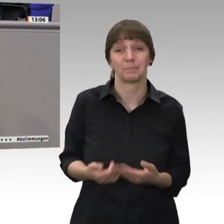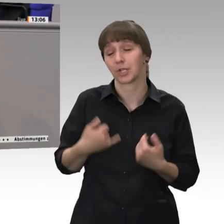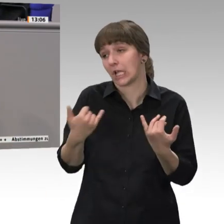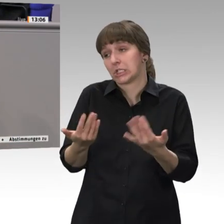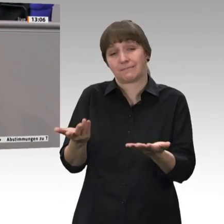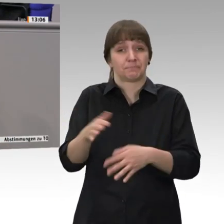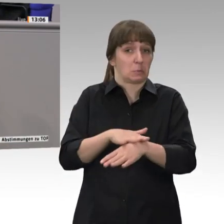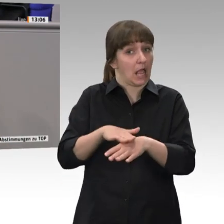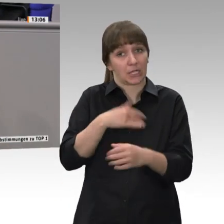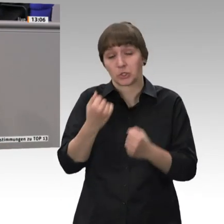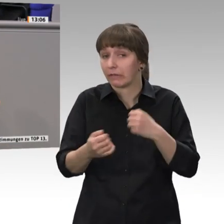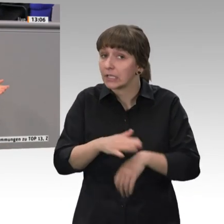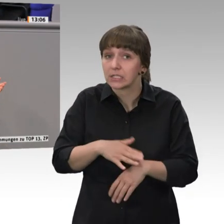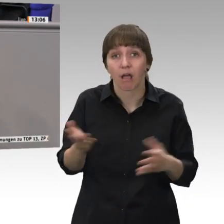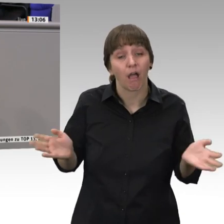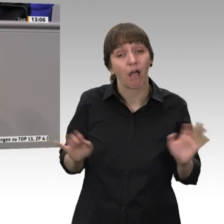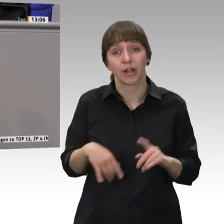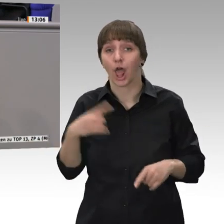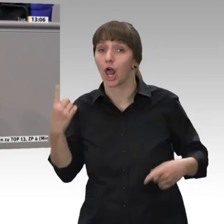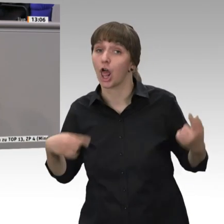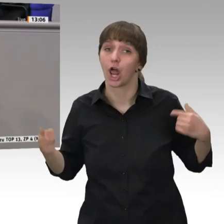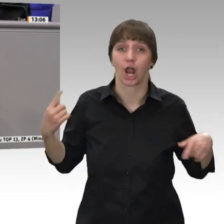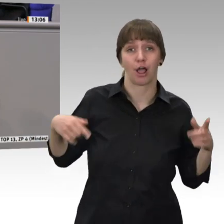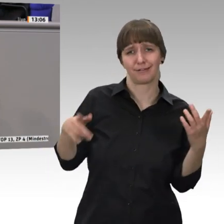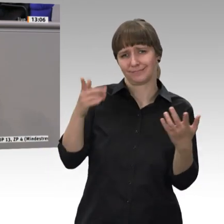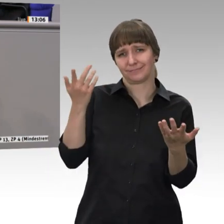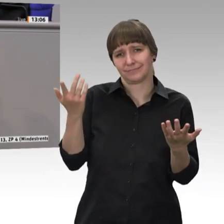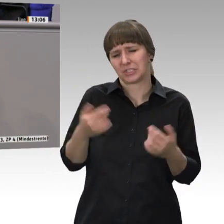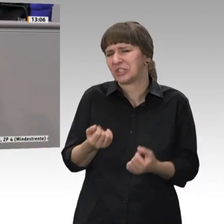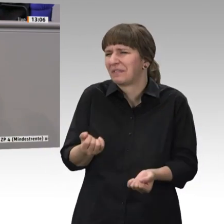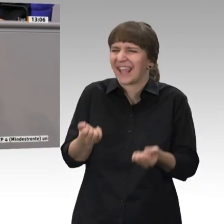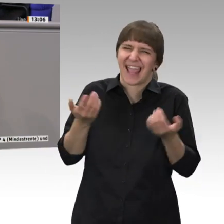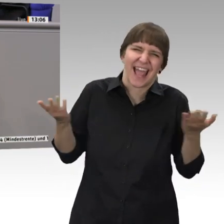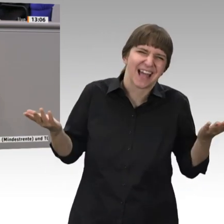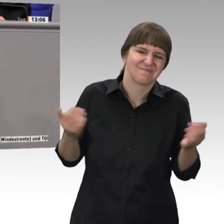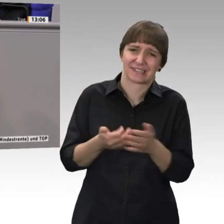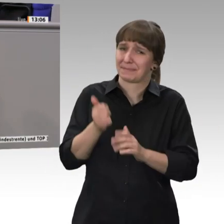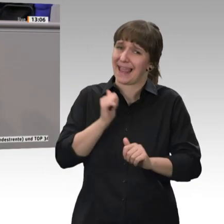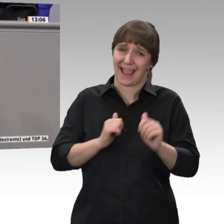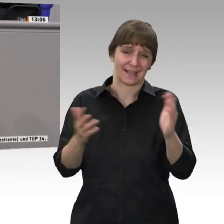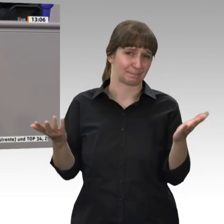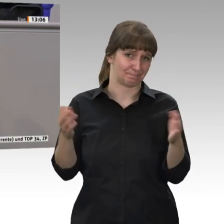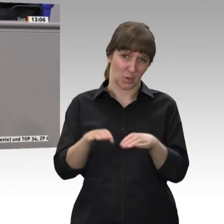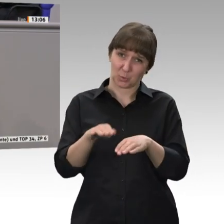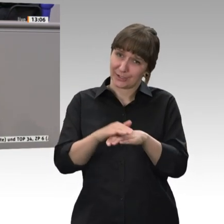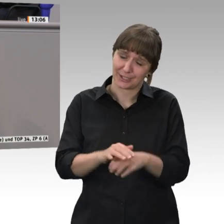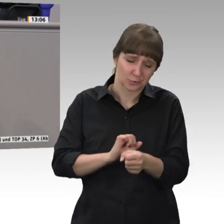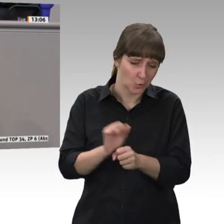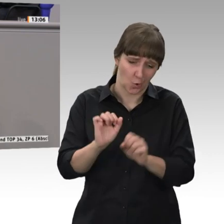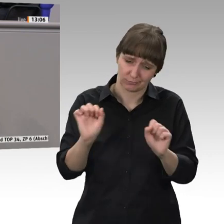schwierig. Das ist ja schwer. Deswegen können wir jetzt leider die Grundrente doch nicht machen. Deswegen,